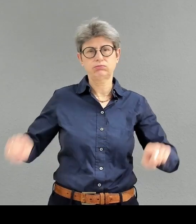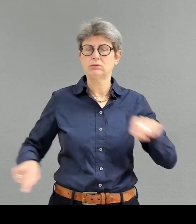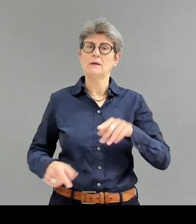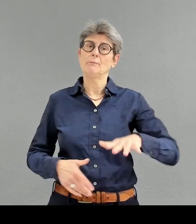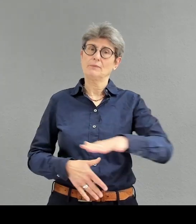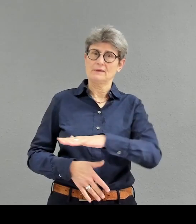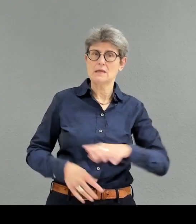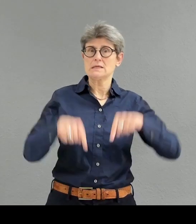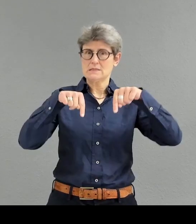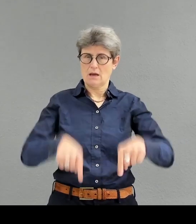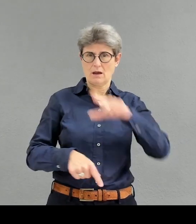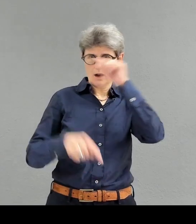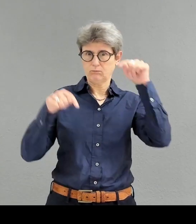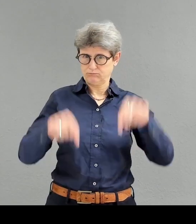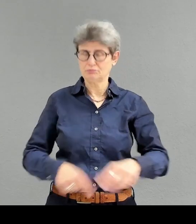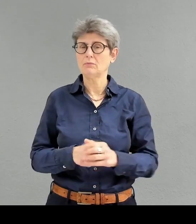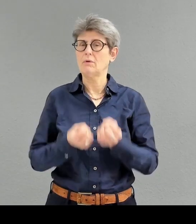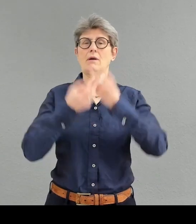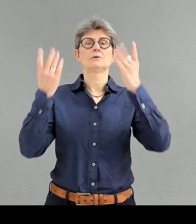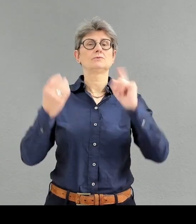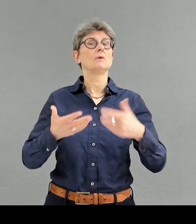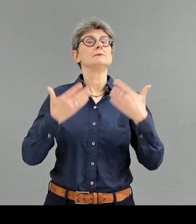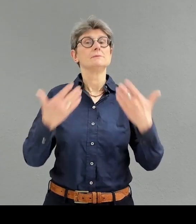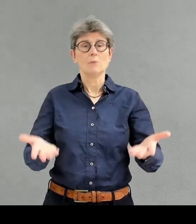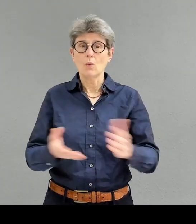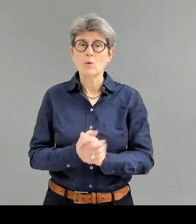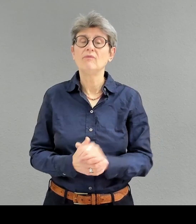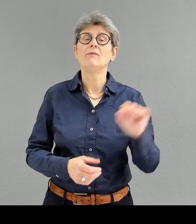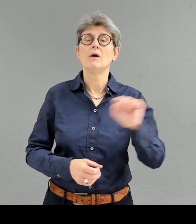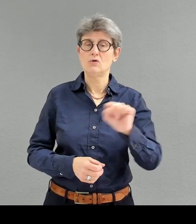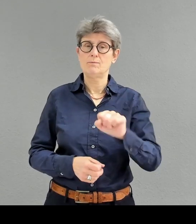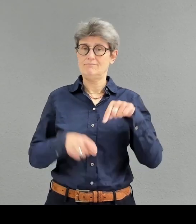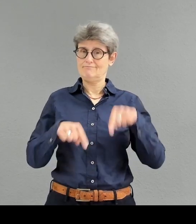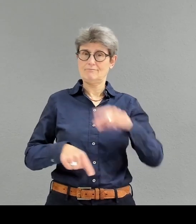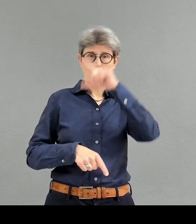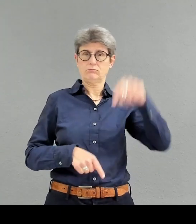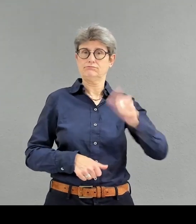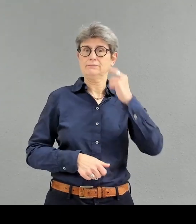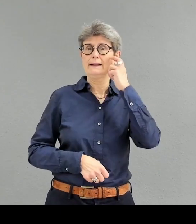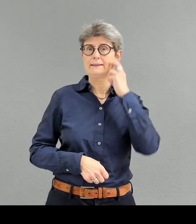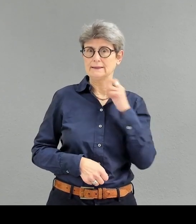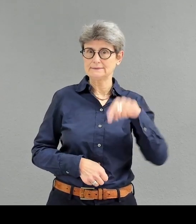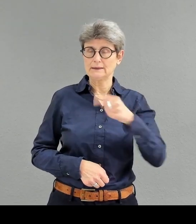Kernbereich ist Hamburg. Klar, das sollte auch so sein. Und zwar liegt das daran, dass Hamburg die älteste